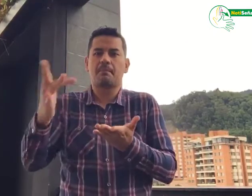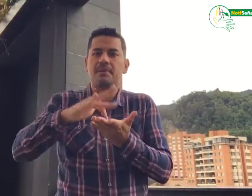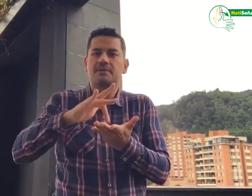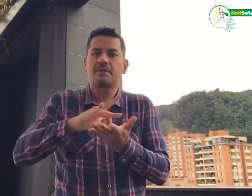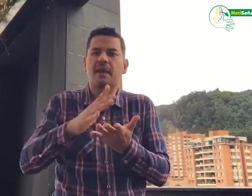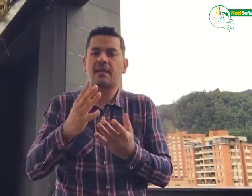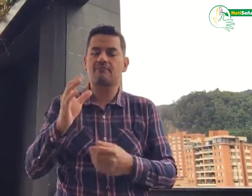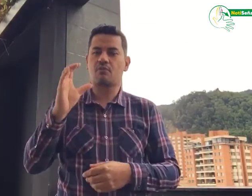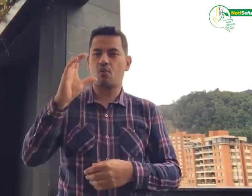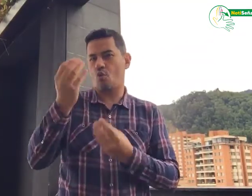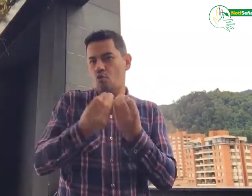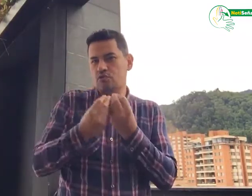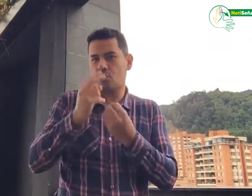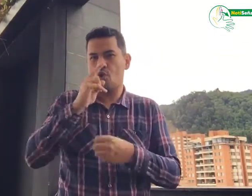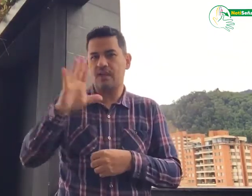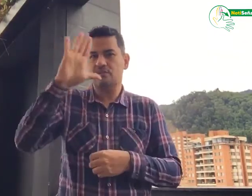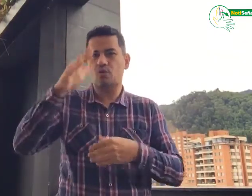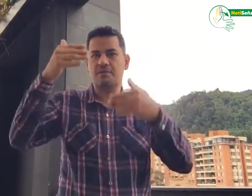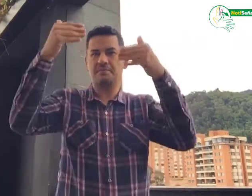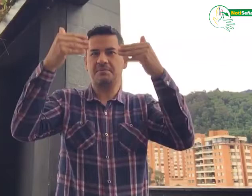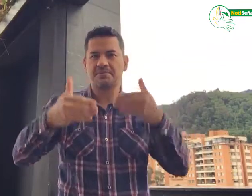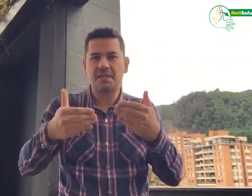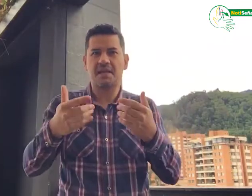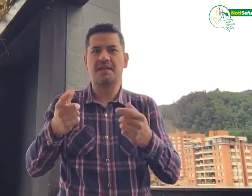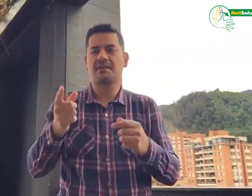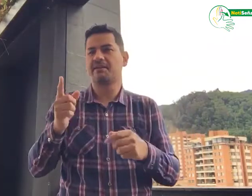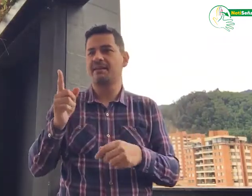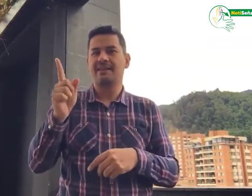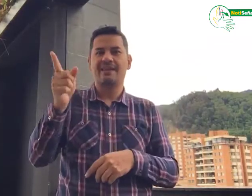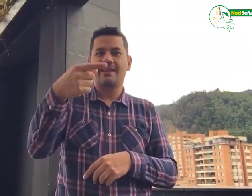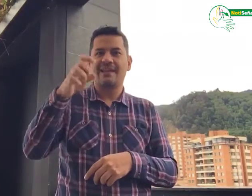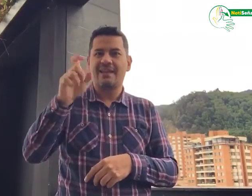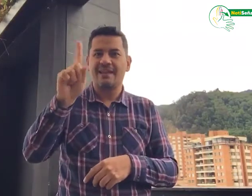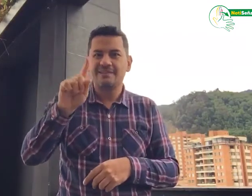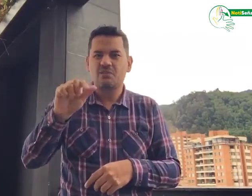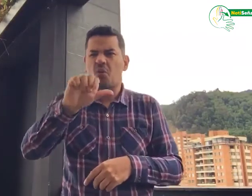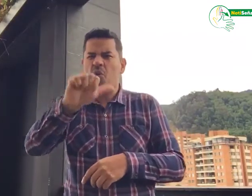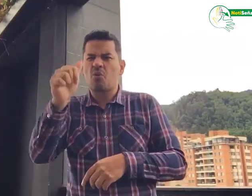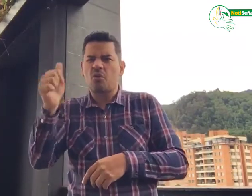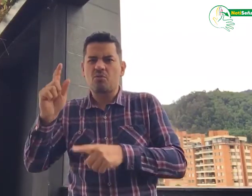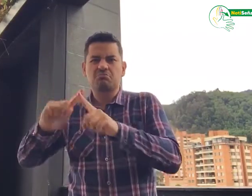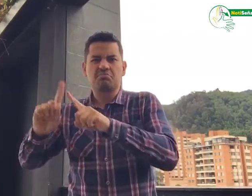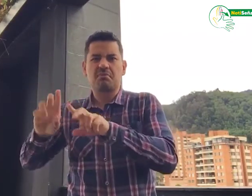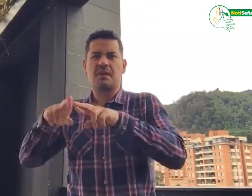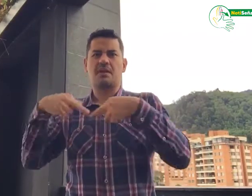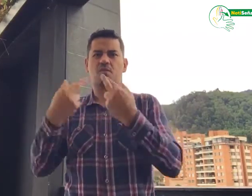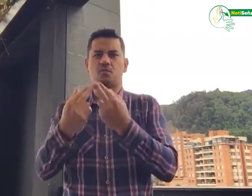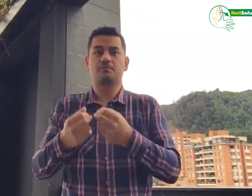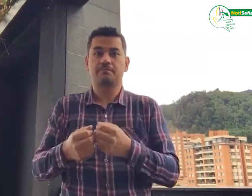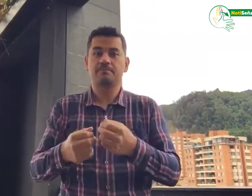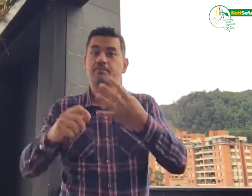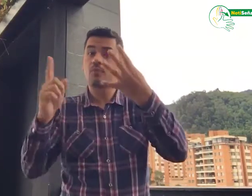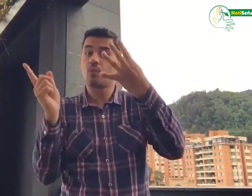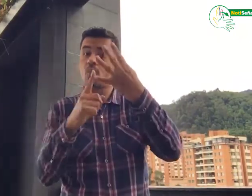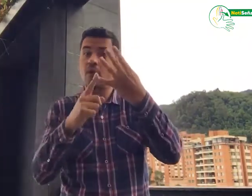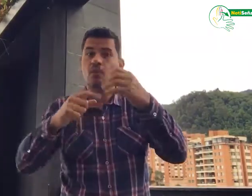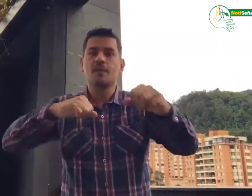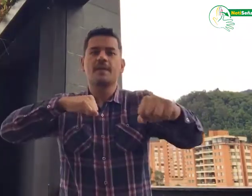ciudadana y la inclusión social, donde de la mano se trabaja con el Consejo Nacional de Discapacidad, los